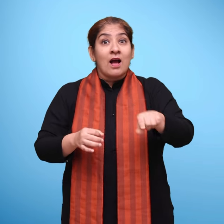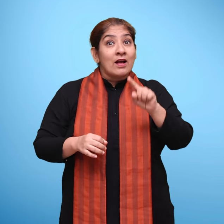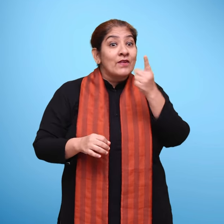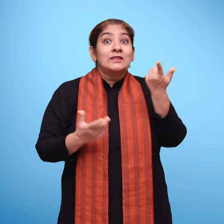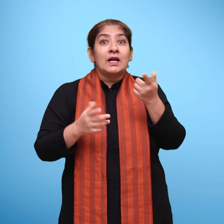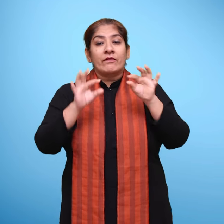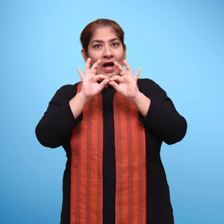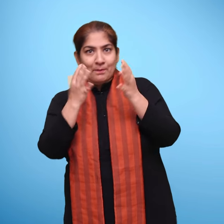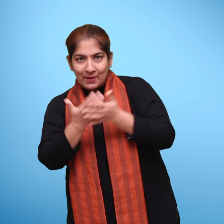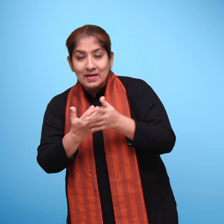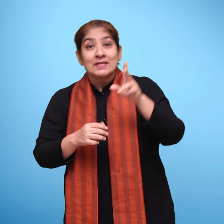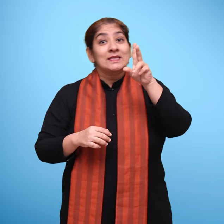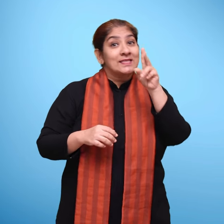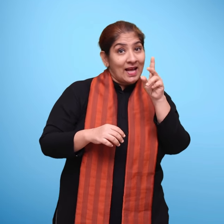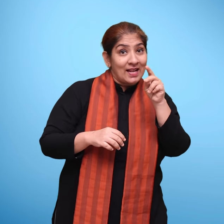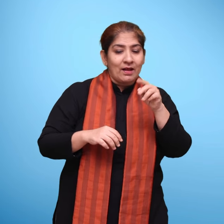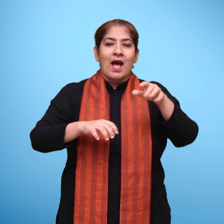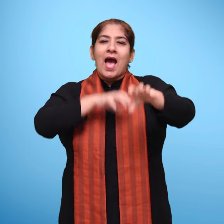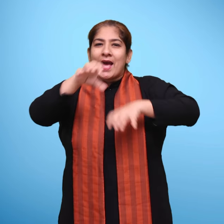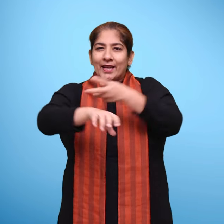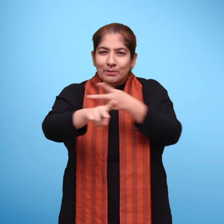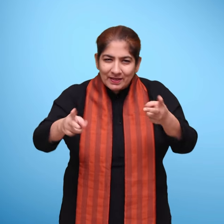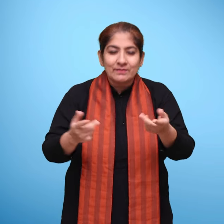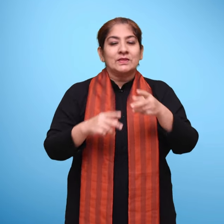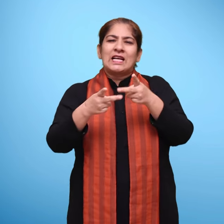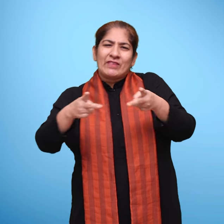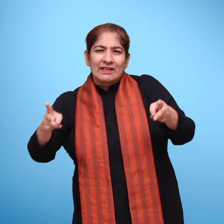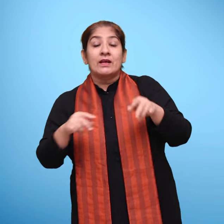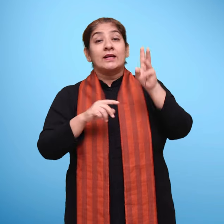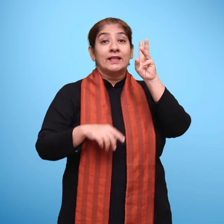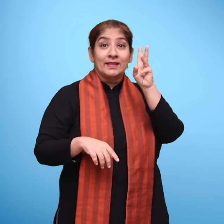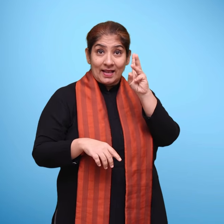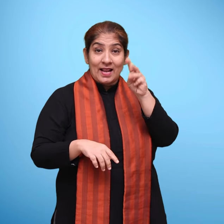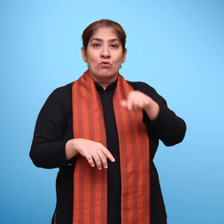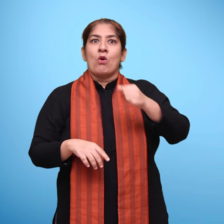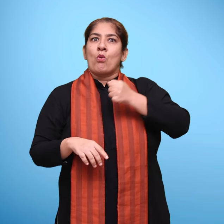परिवार, जीव जगत, हमारा खान-पान,